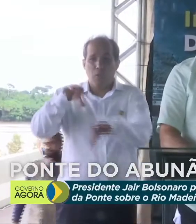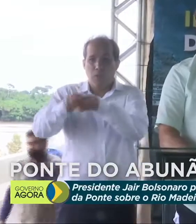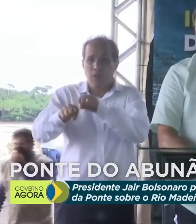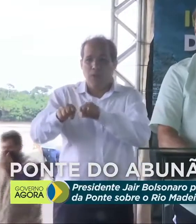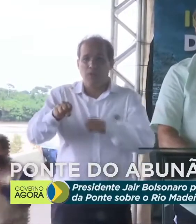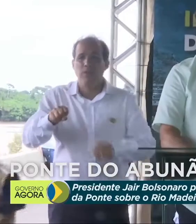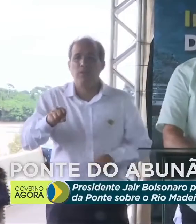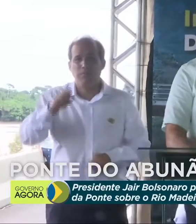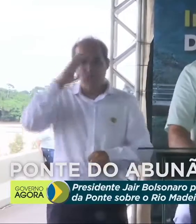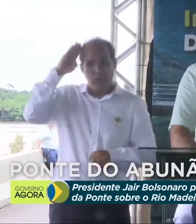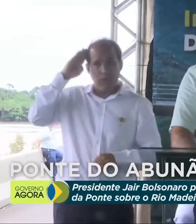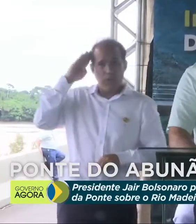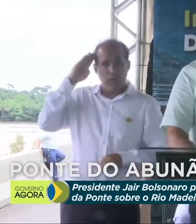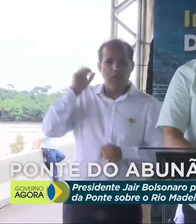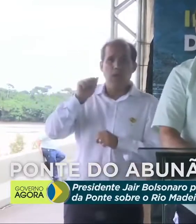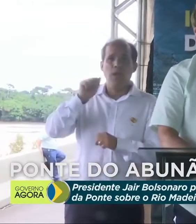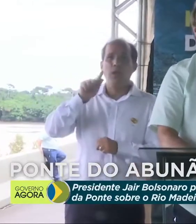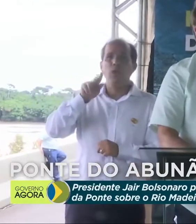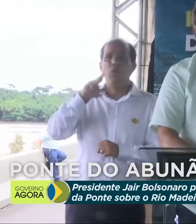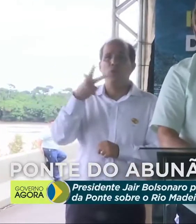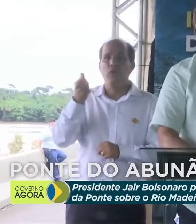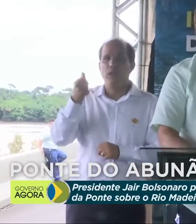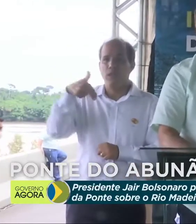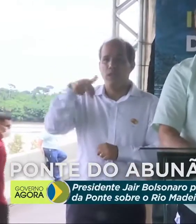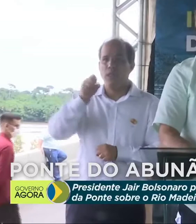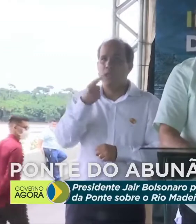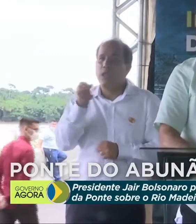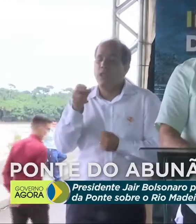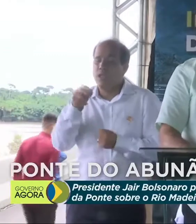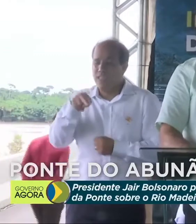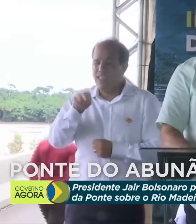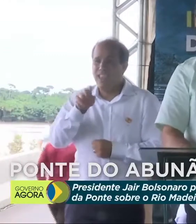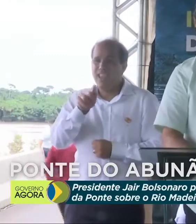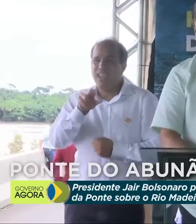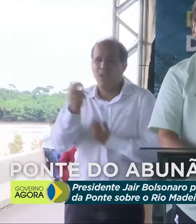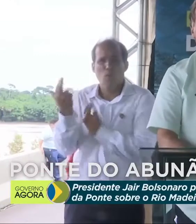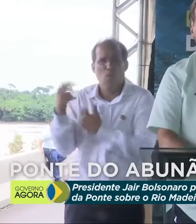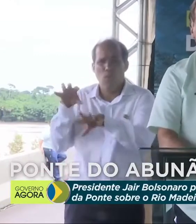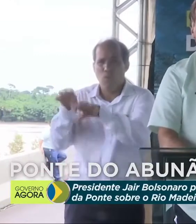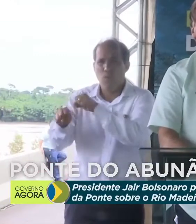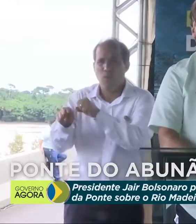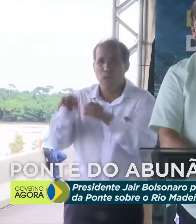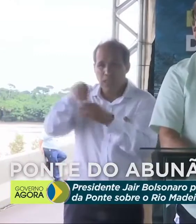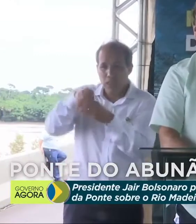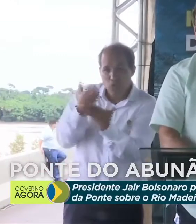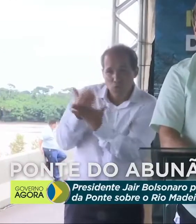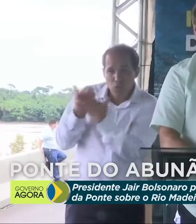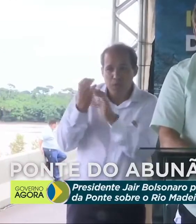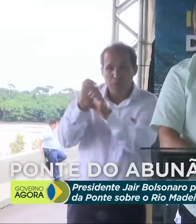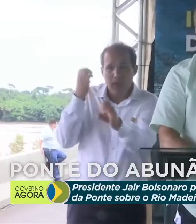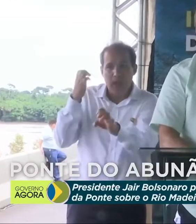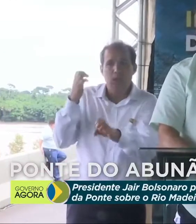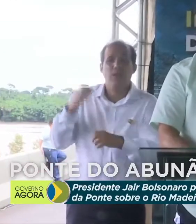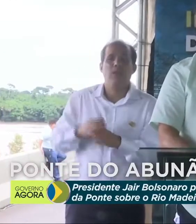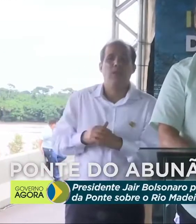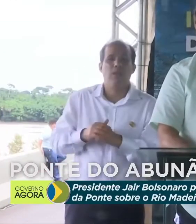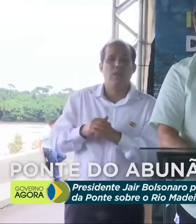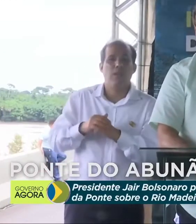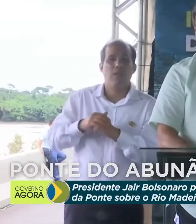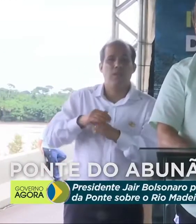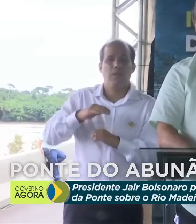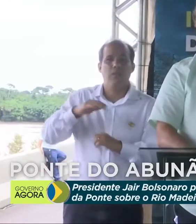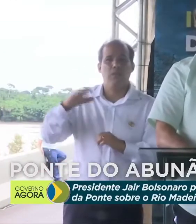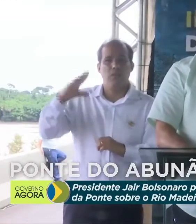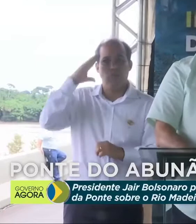Agulhas Negras, assim como eu, formado para o Instituto Militar de Engenharia, um homem que tem o coração verde e